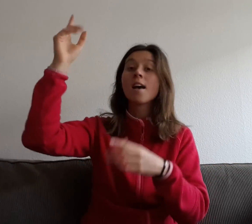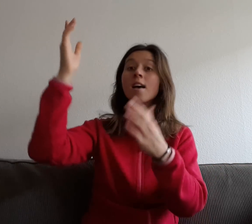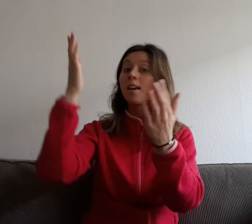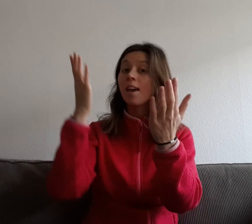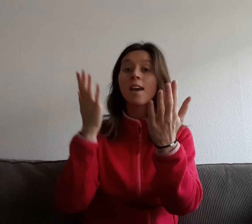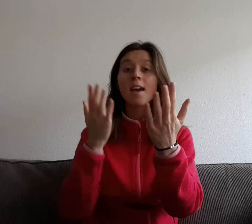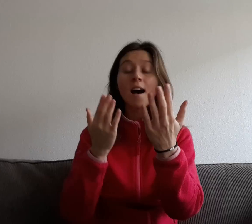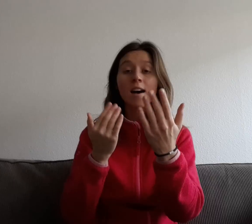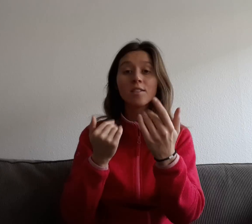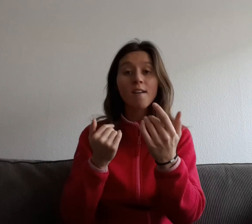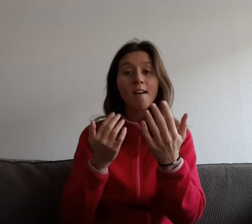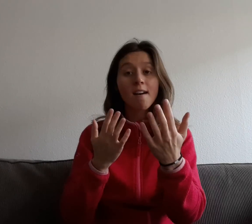i advent,